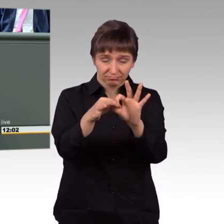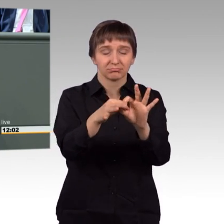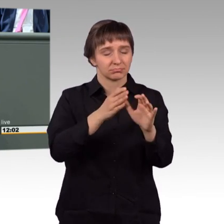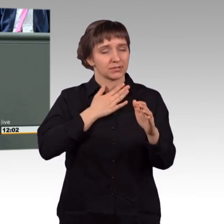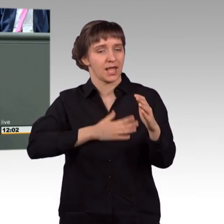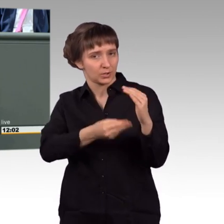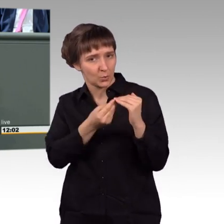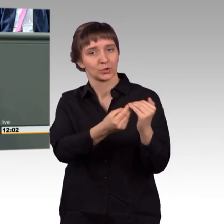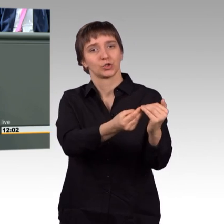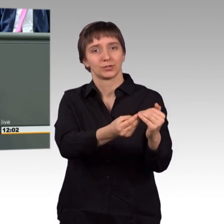unterstützen.